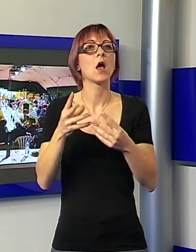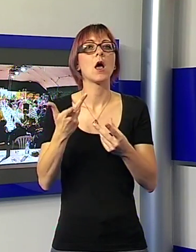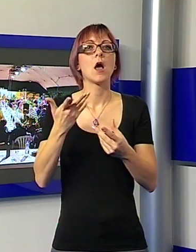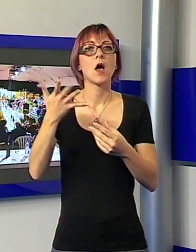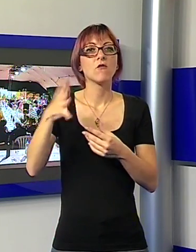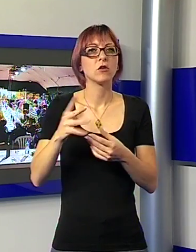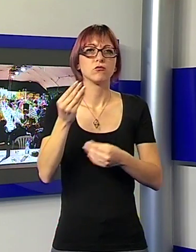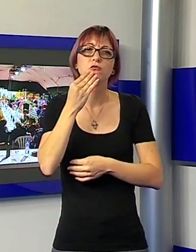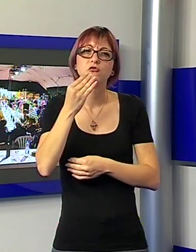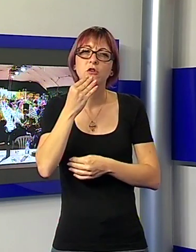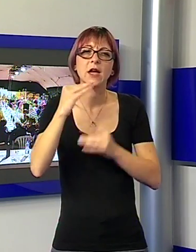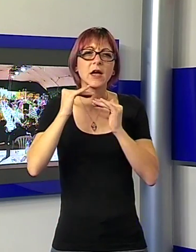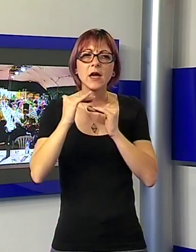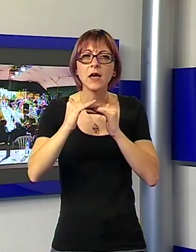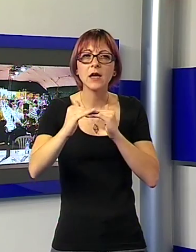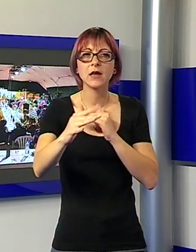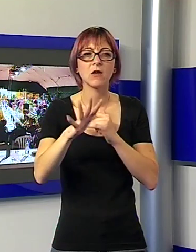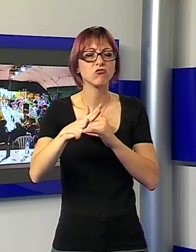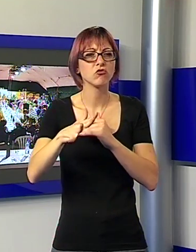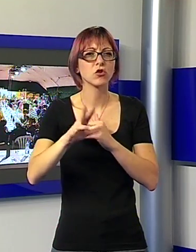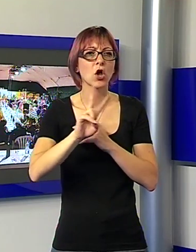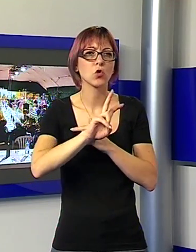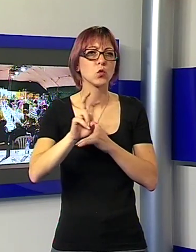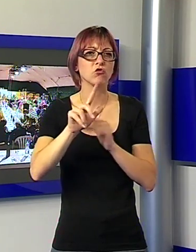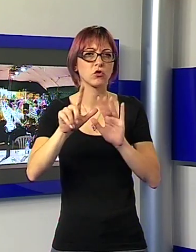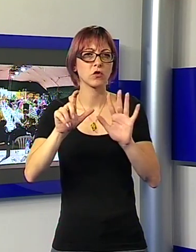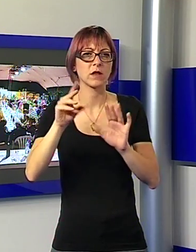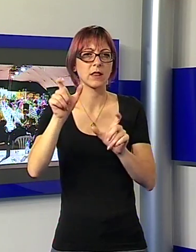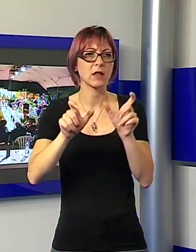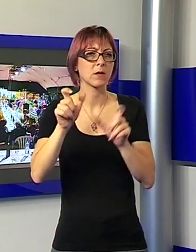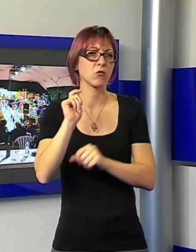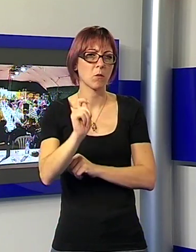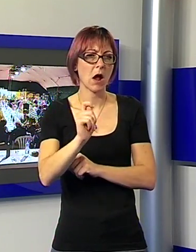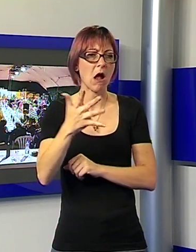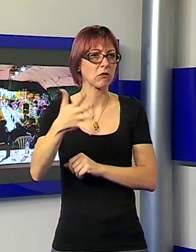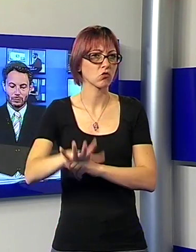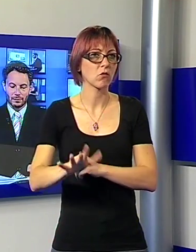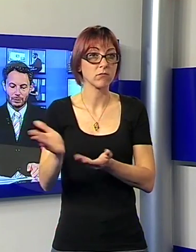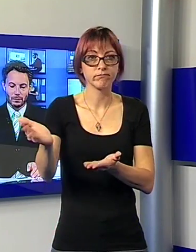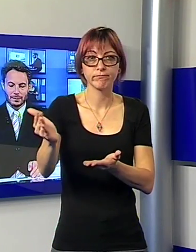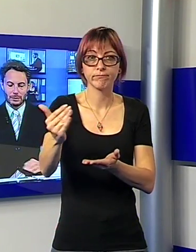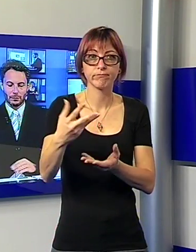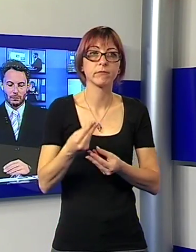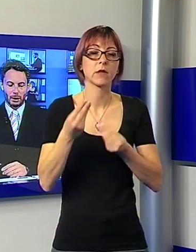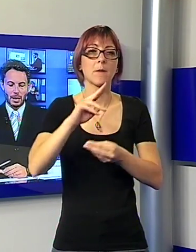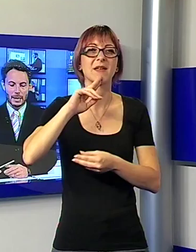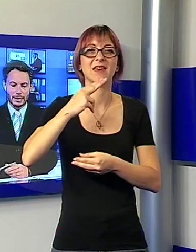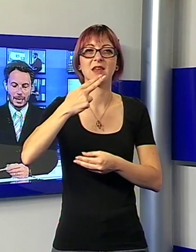gli impianti sportivi hanno partecipato circa 270 paganti anche in questo caso il ricavato è stato versato a favore dei